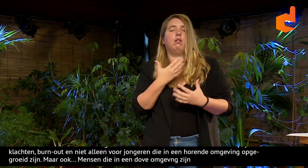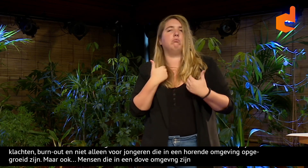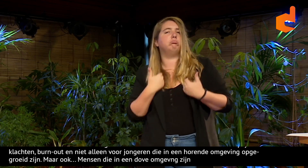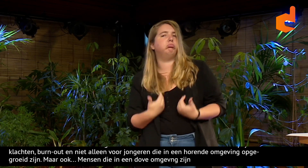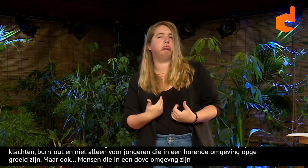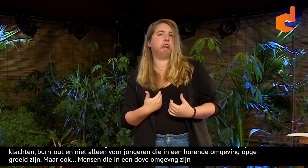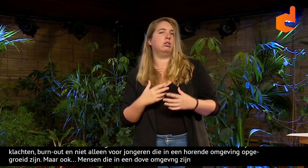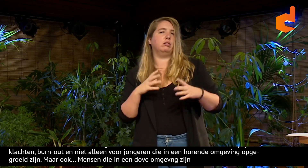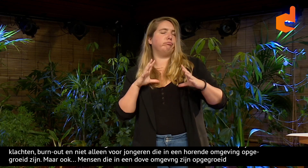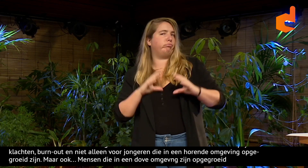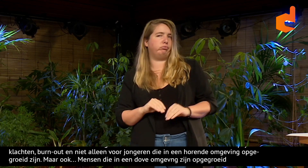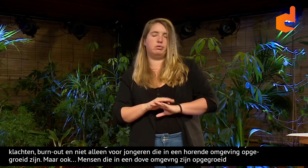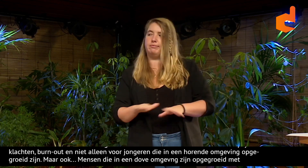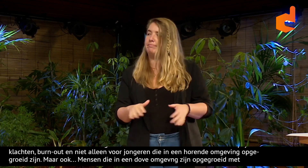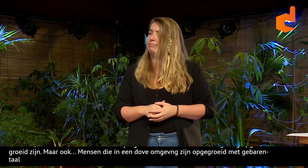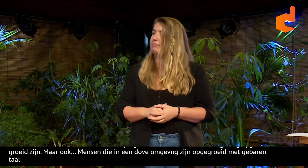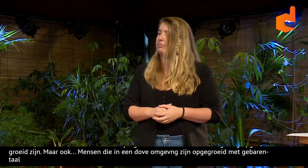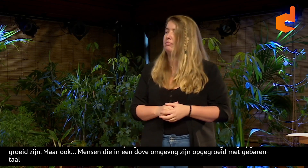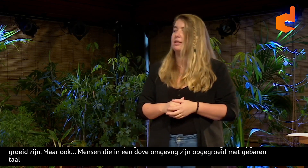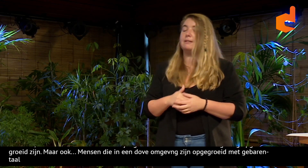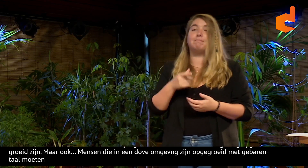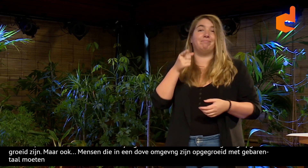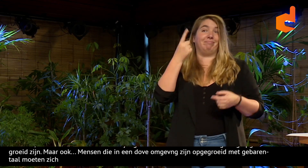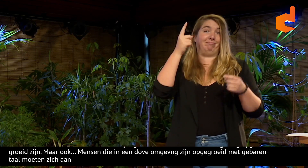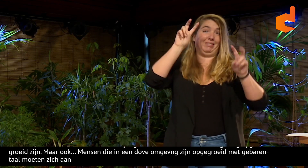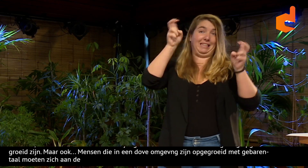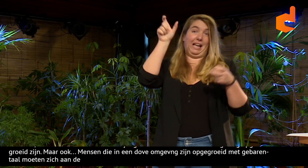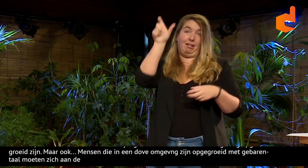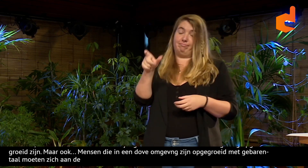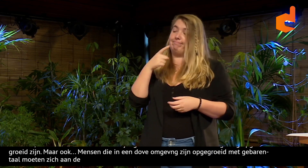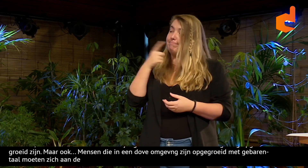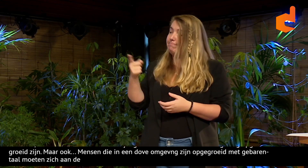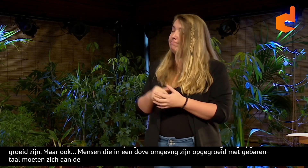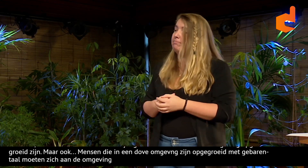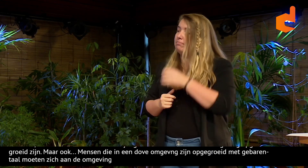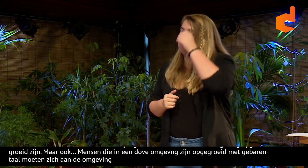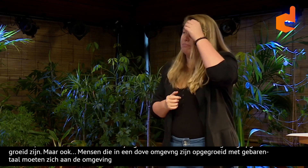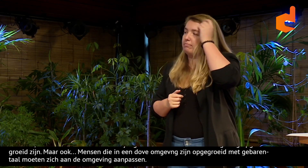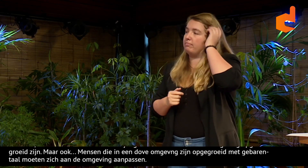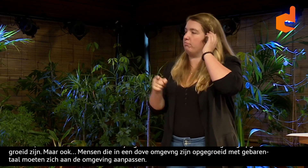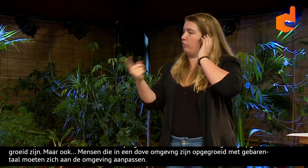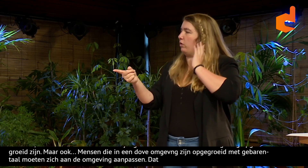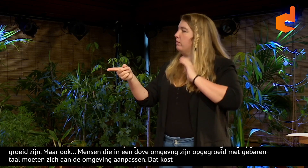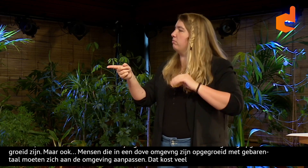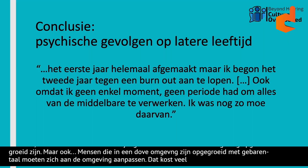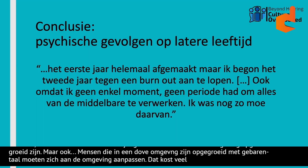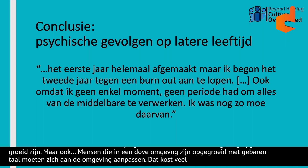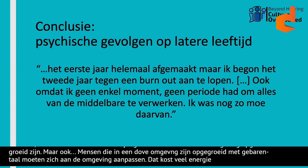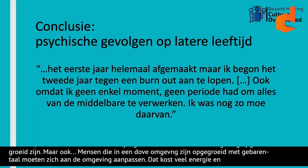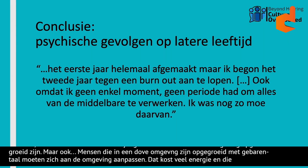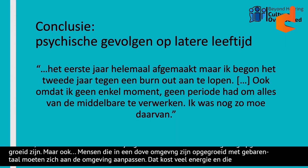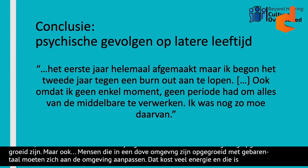Die moeten zich toch ook weer aan de omgeving aanpassen aan de horende maatschappij. En dat kost gewoon heel veel energie. En die is op een gegeven moment op.